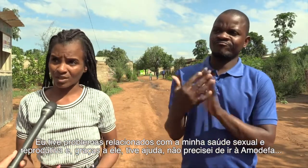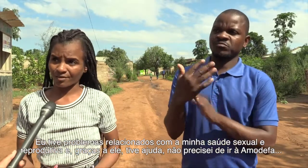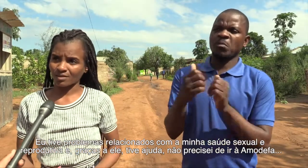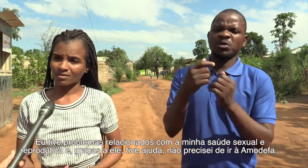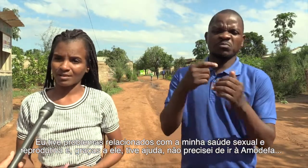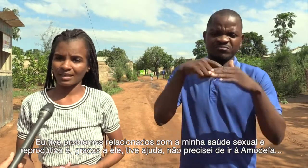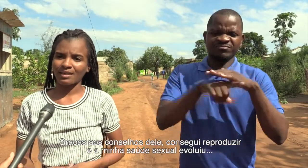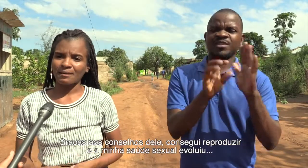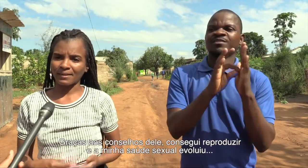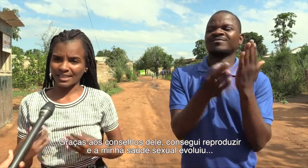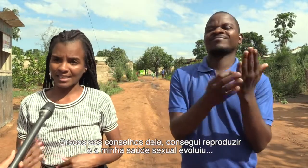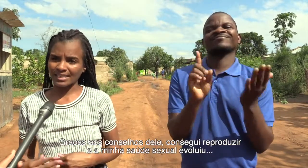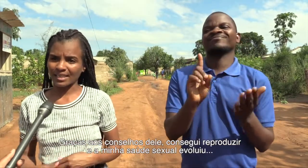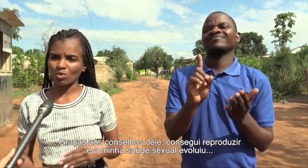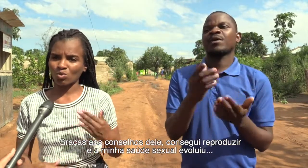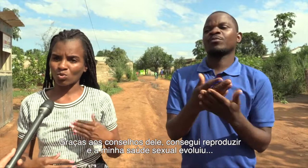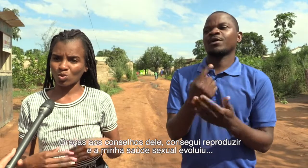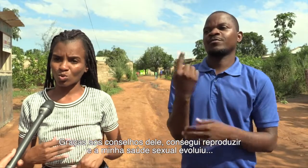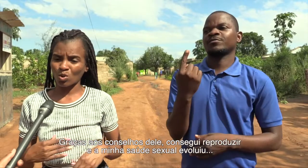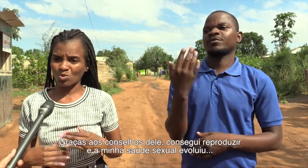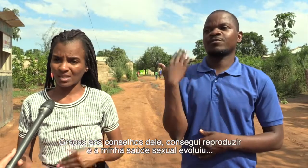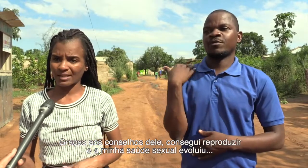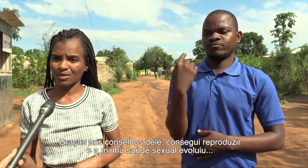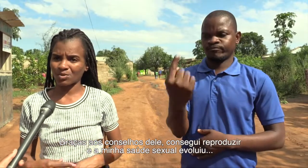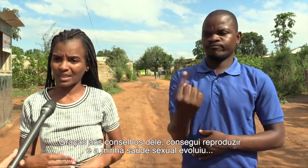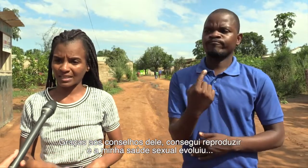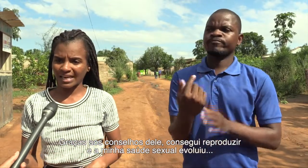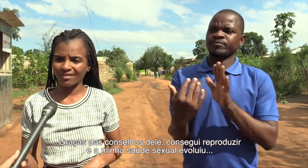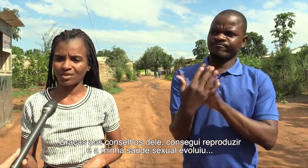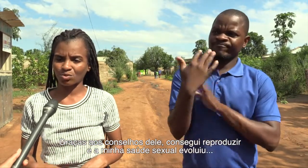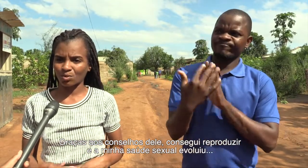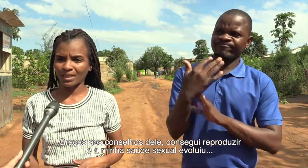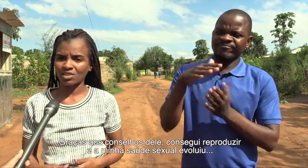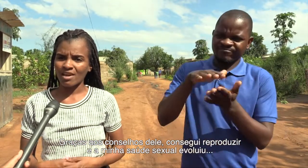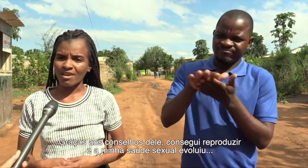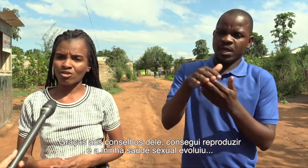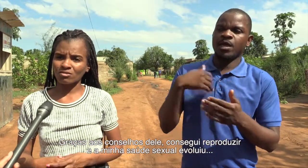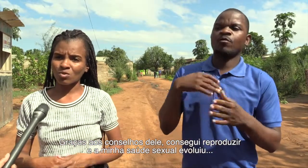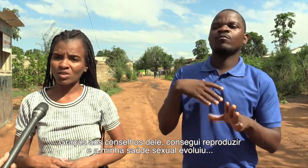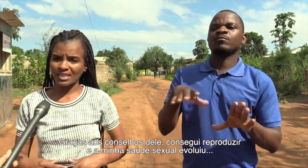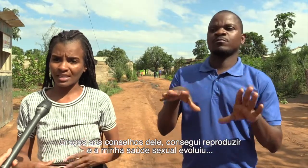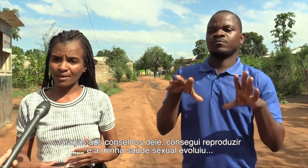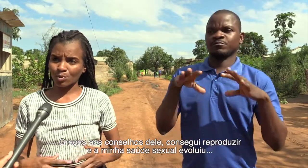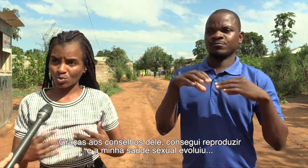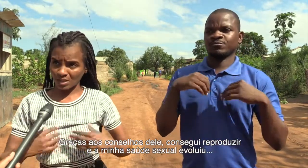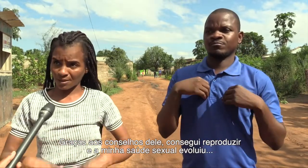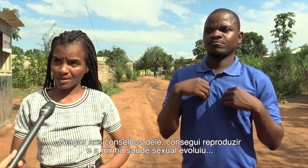modefa. Mas graças a ele, com o aconselhamento que ele dava e tudo mais, eu consegui reproduzir-me.